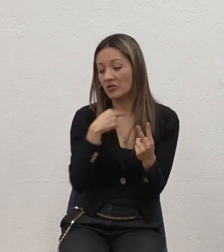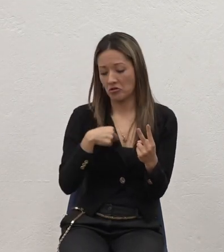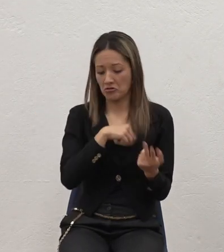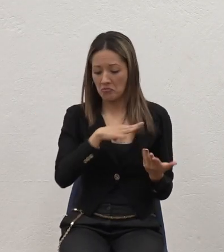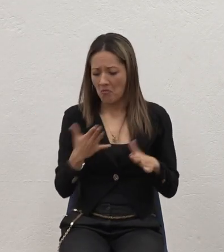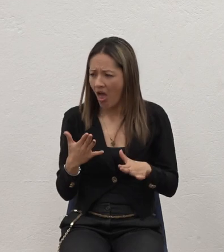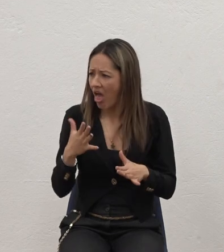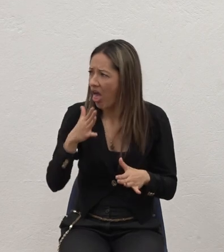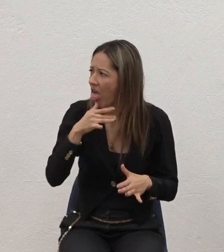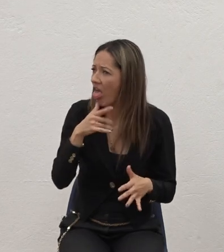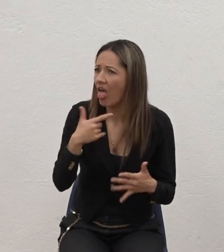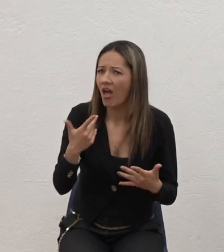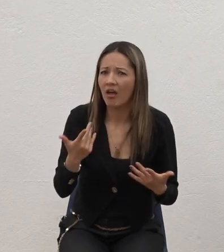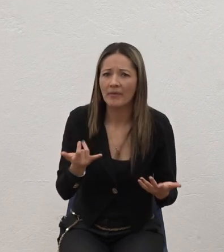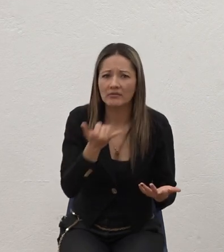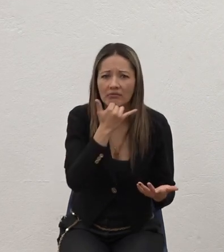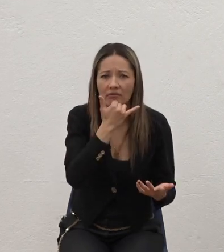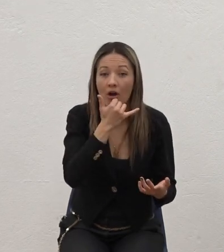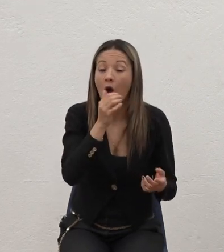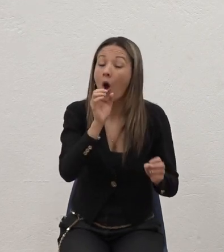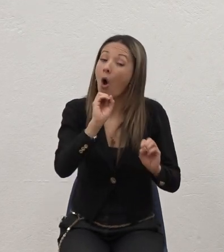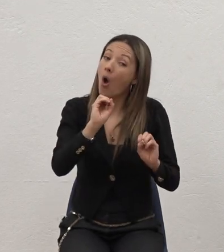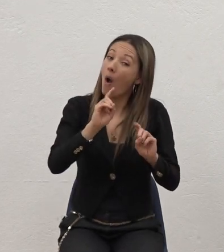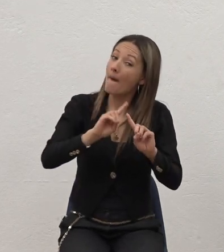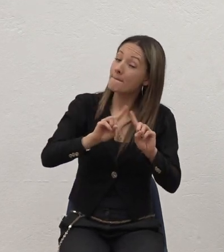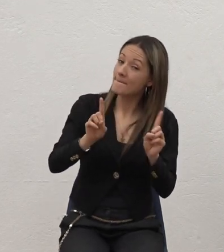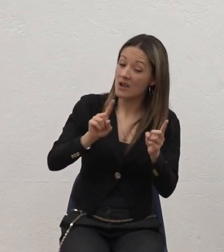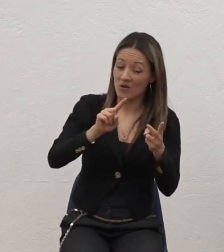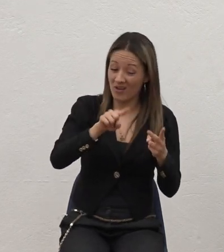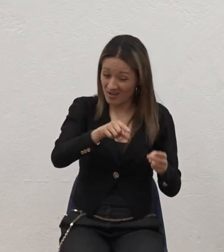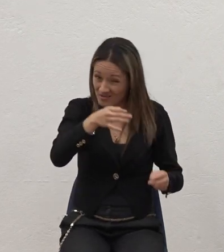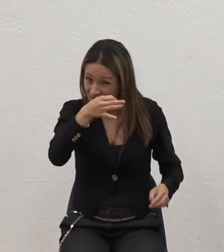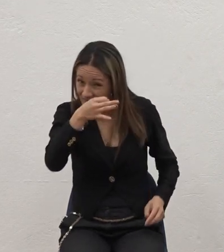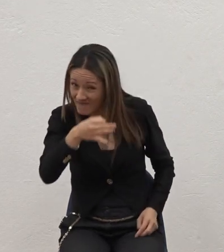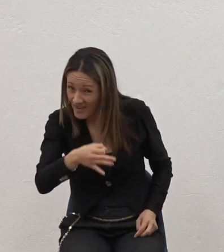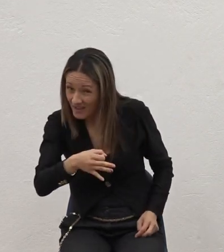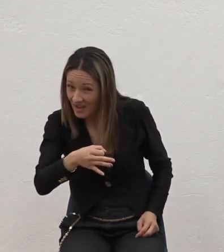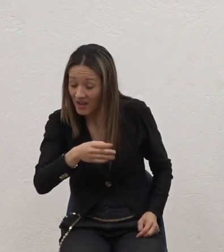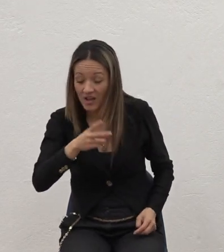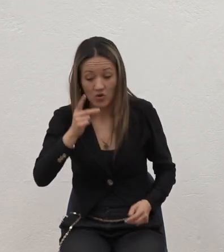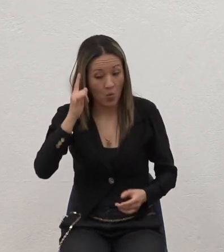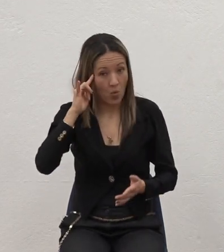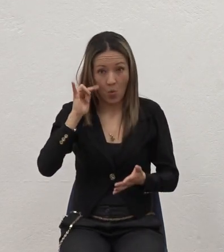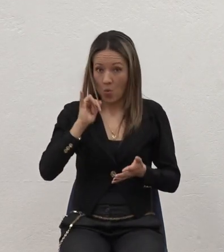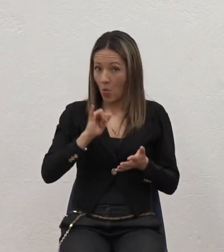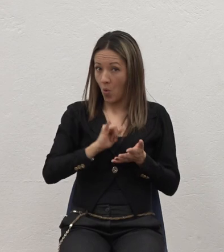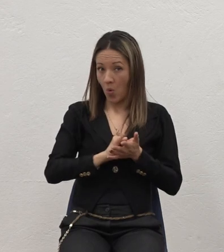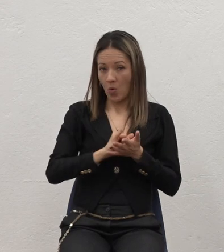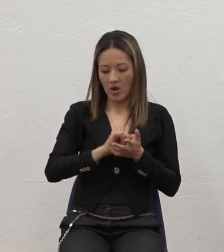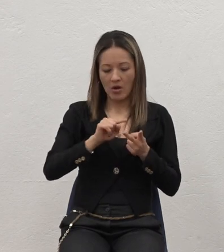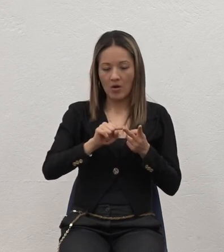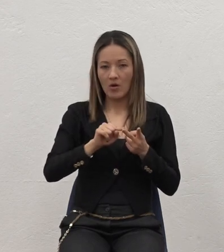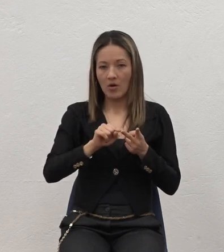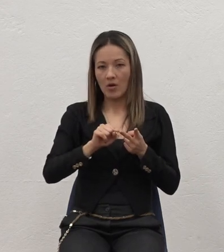nada Pero Si esto es cierto Y yo no creo Me arriesgué Vanamente